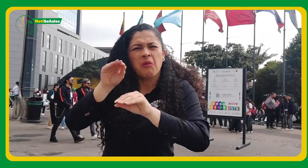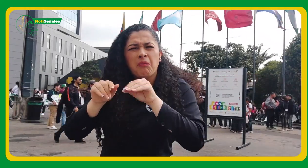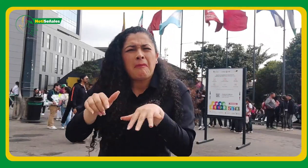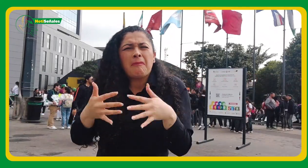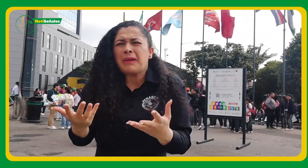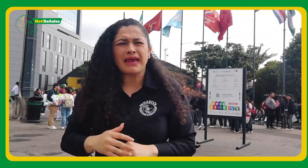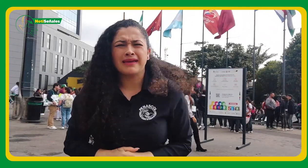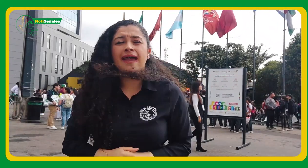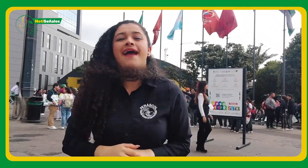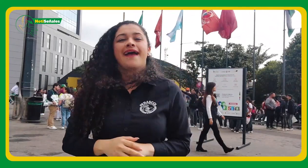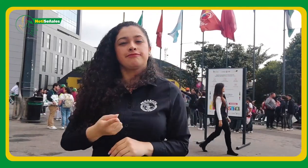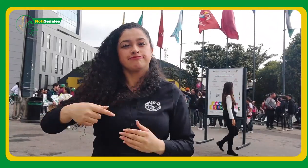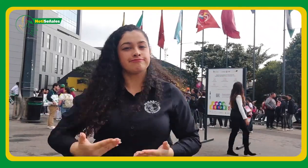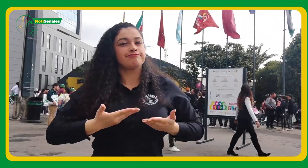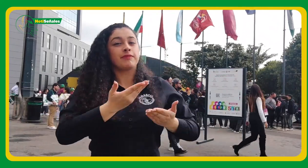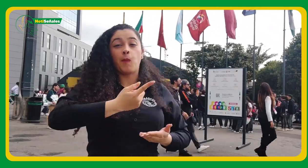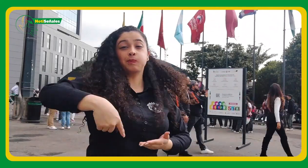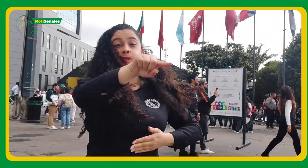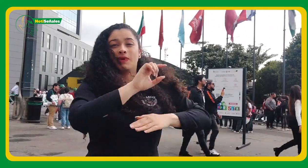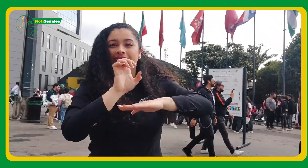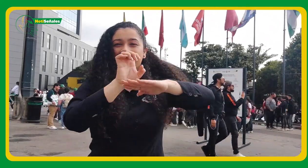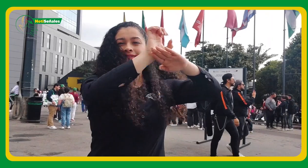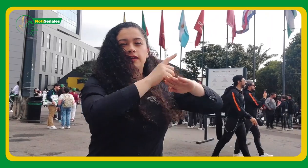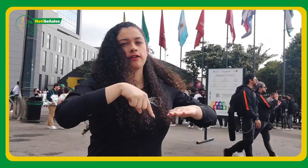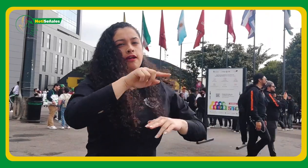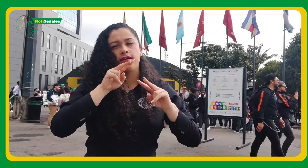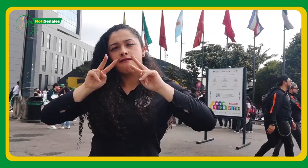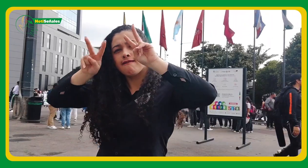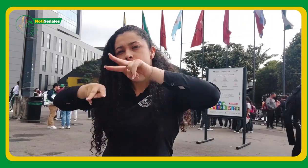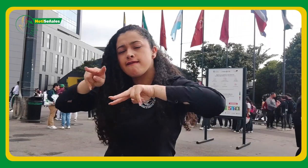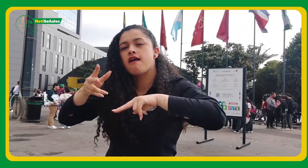Colombia lo puedan apropiar y así ejecutar los ajustes razonables,